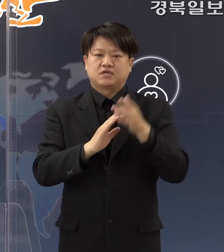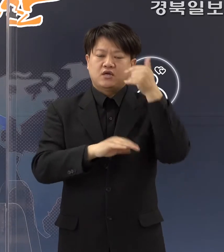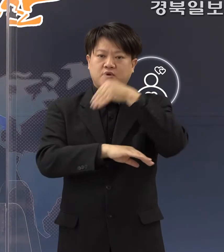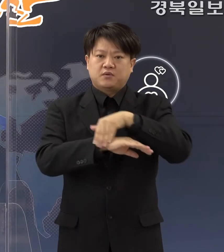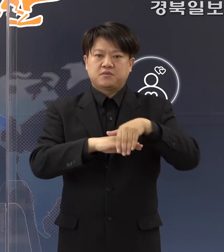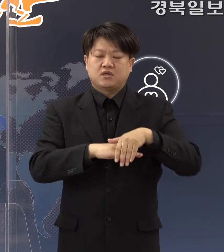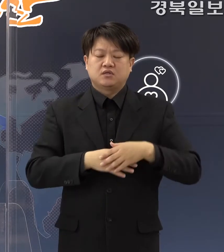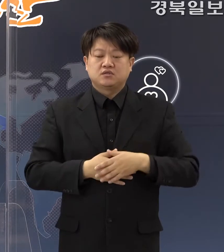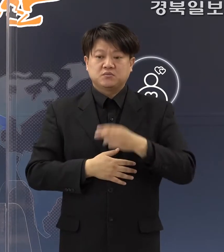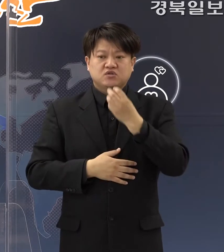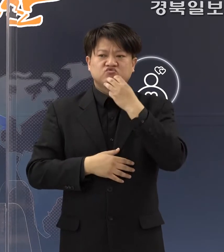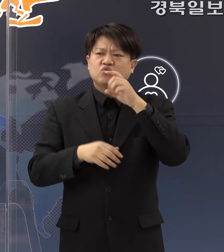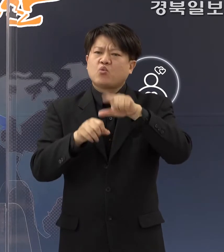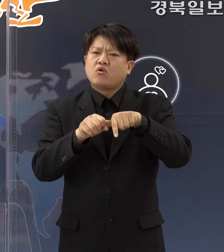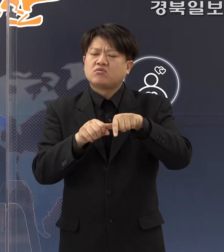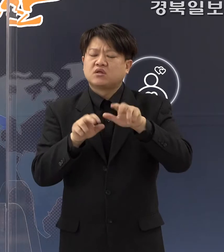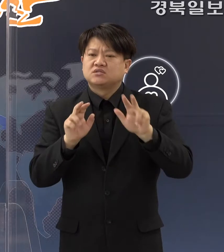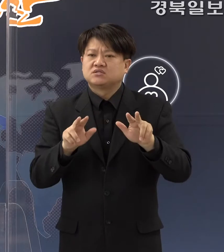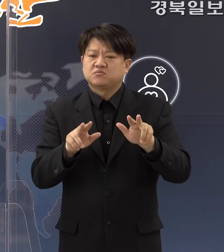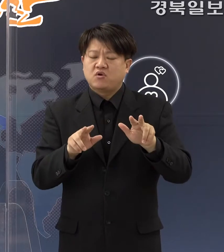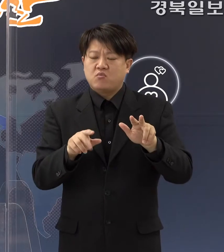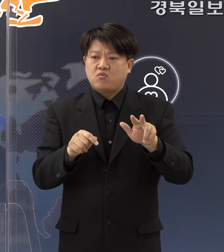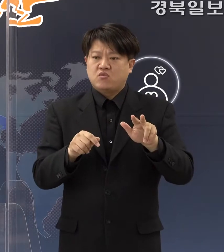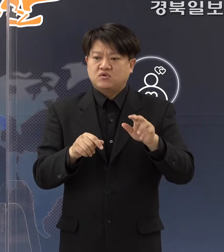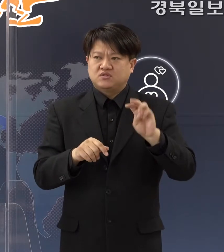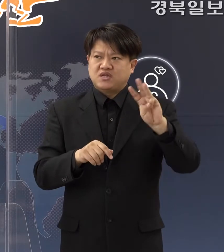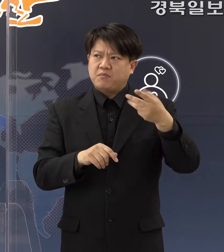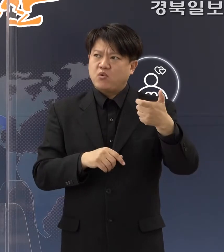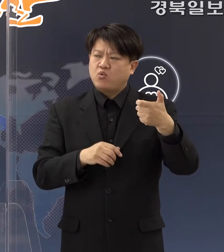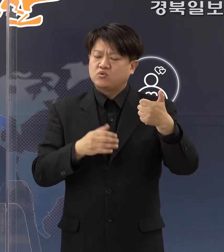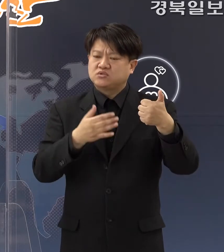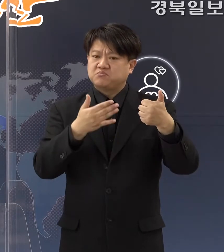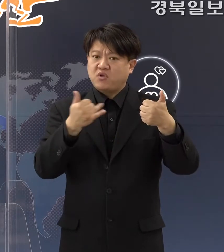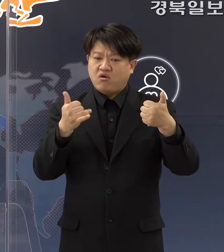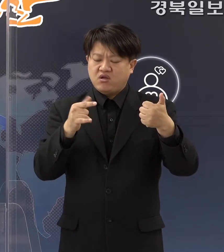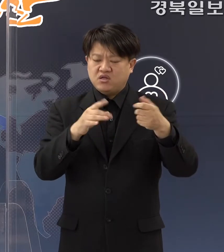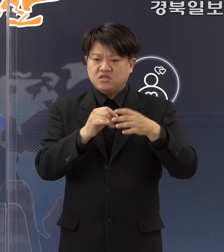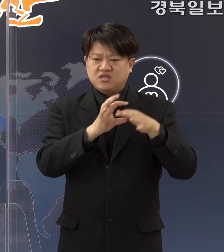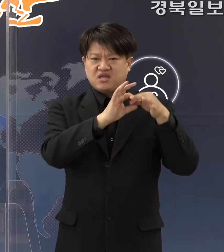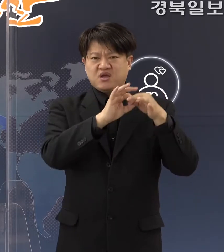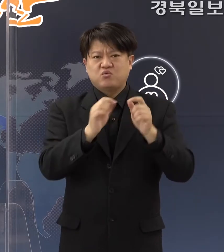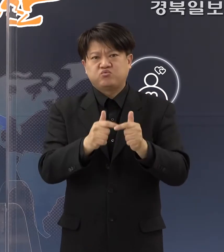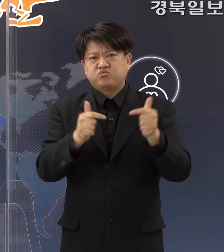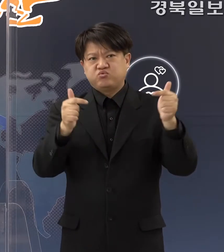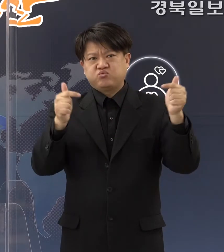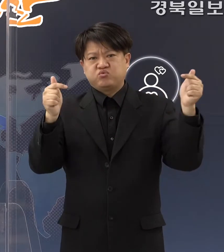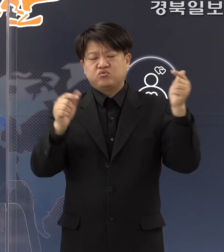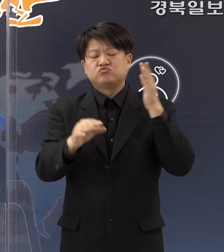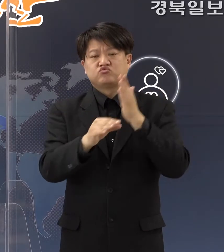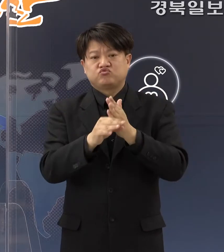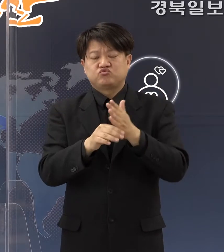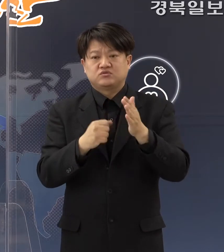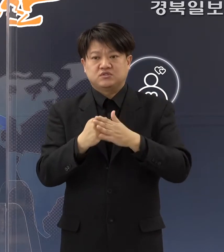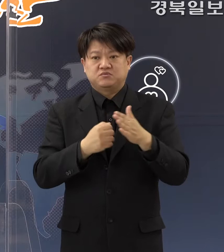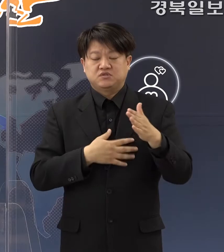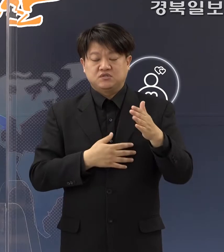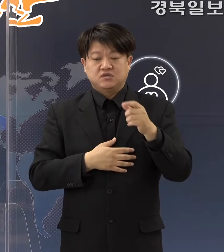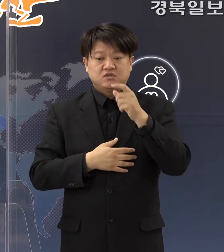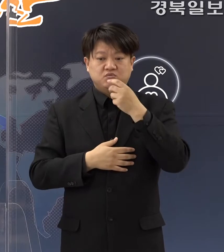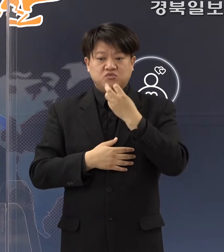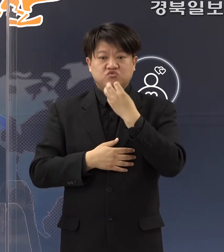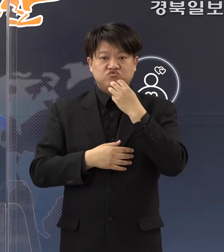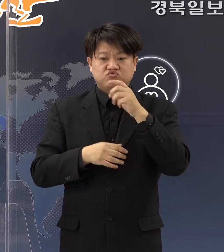수도권에서는 지금 굉장히 350명대에 계속 정체 내지 증가세가 있습니다. 그래서 수도권의